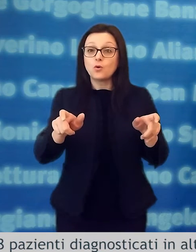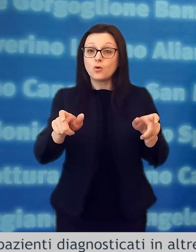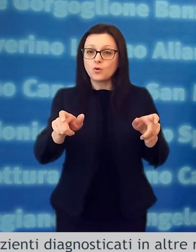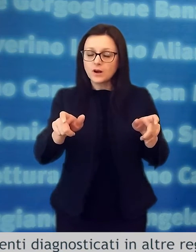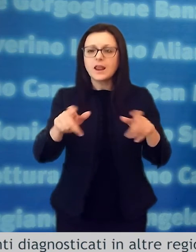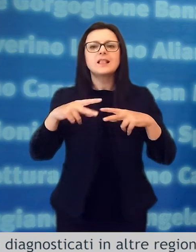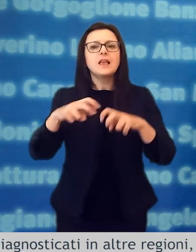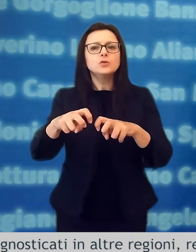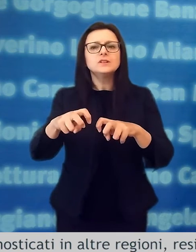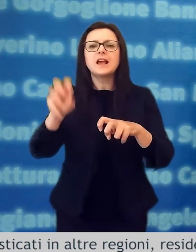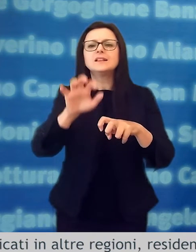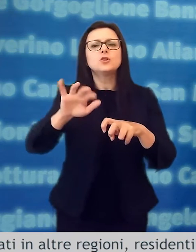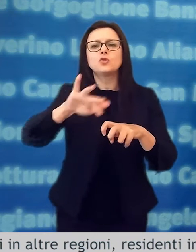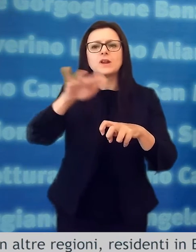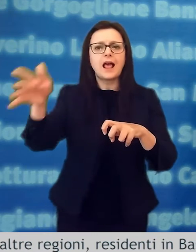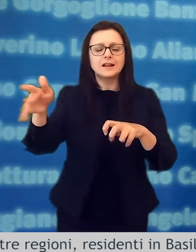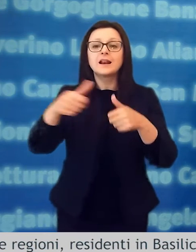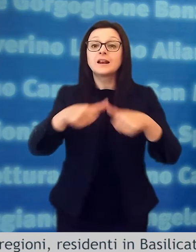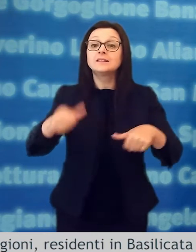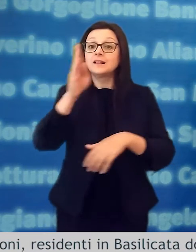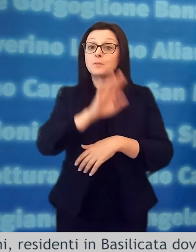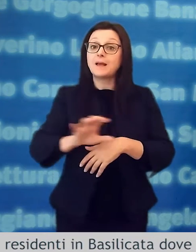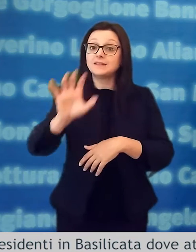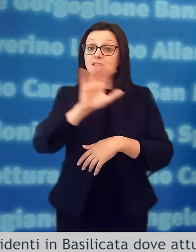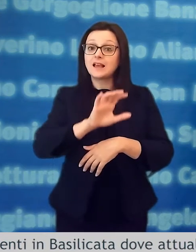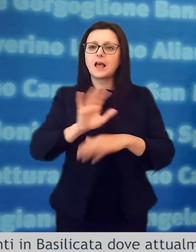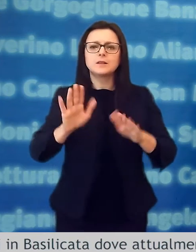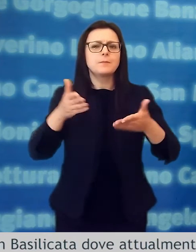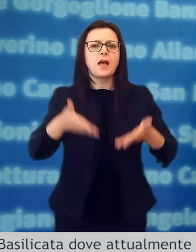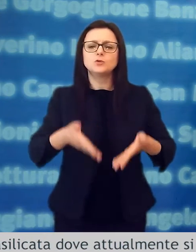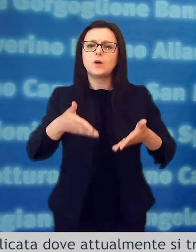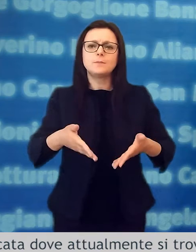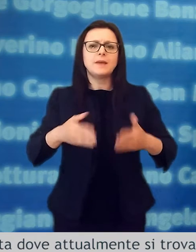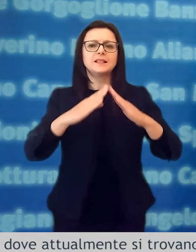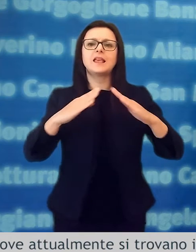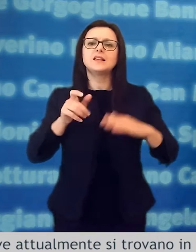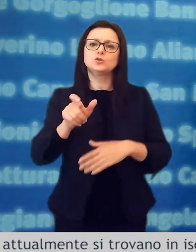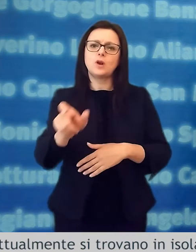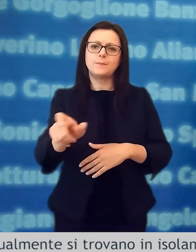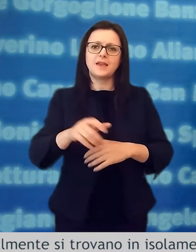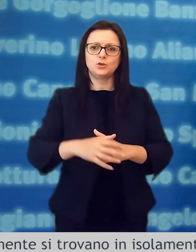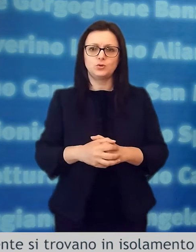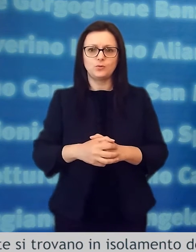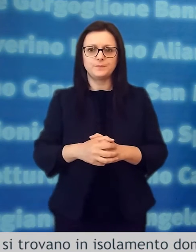pazienti diagnosticati in altre regioni residenti in basilicata dove attualmente si trovano in isolamento domiciliare